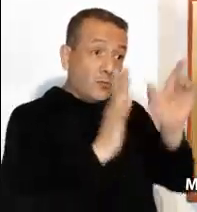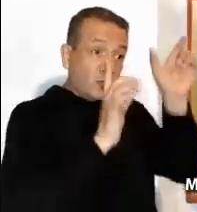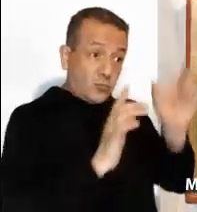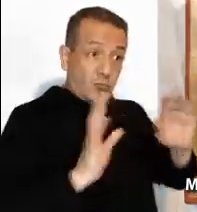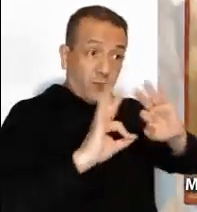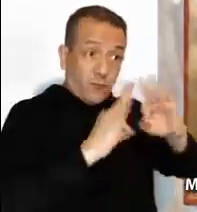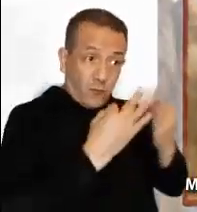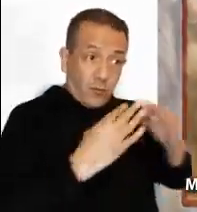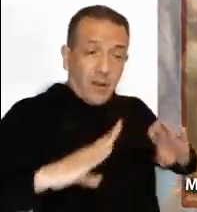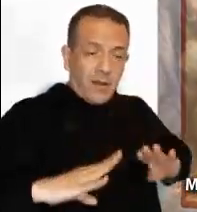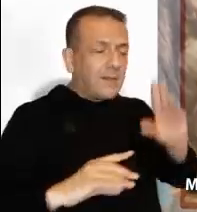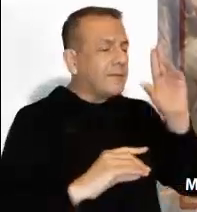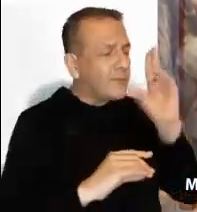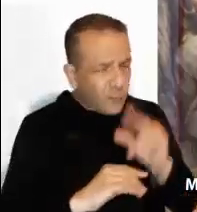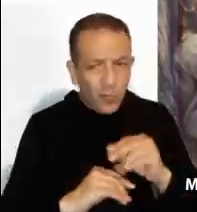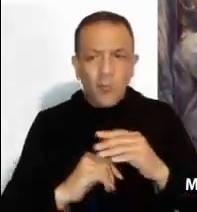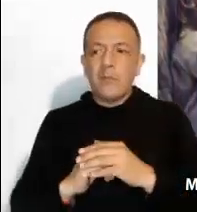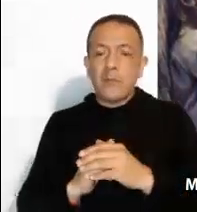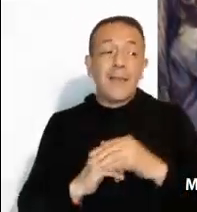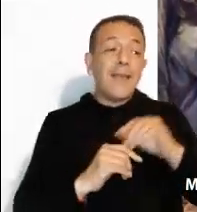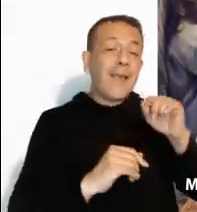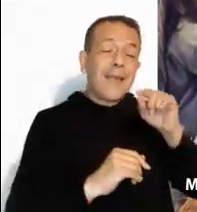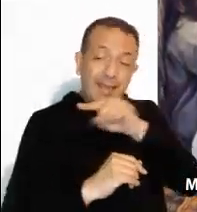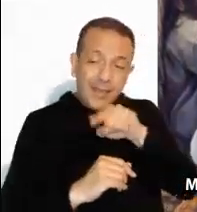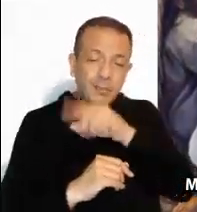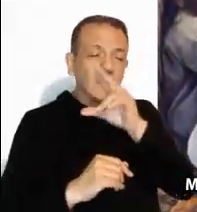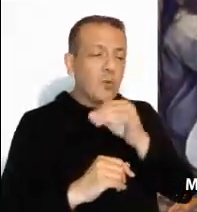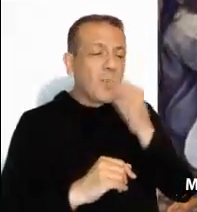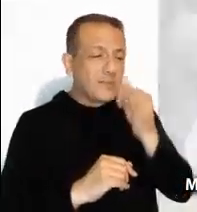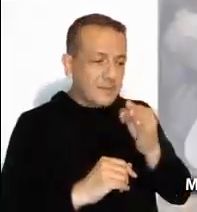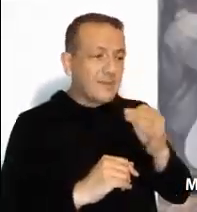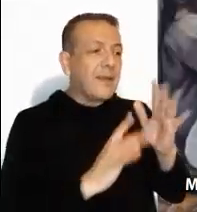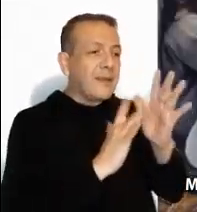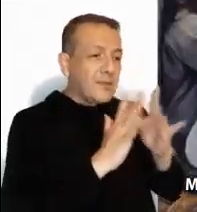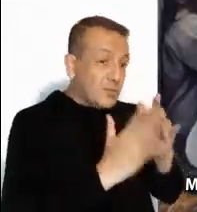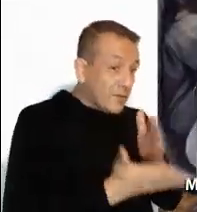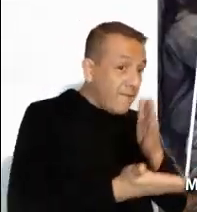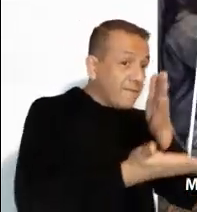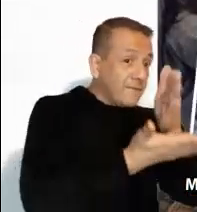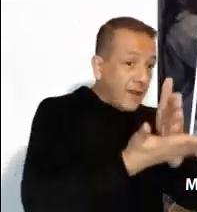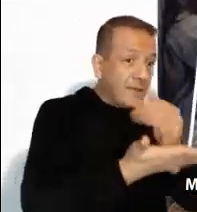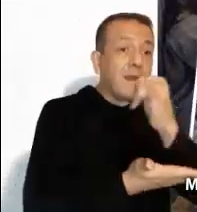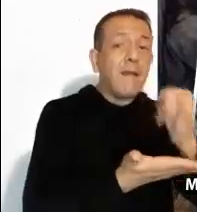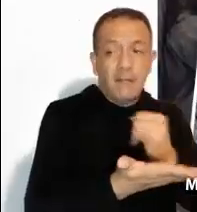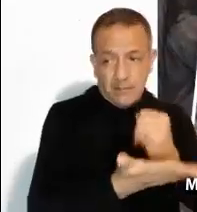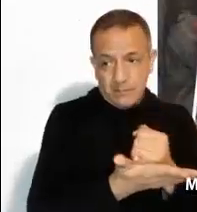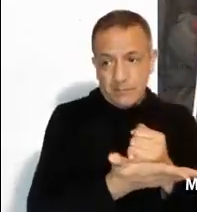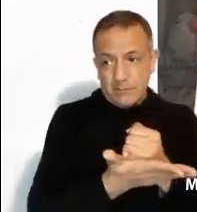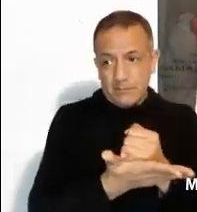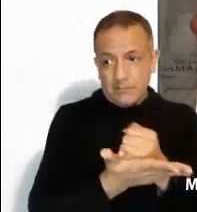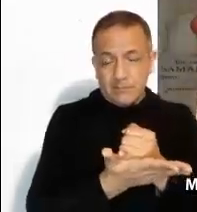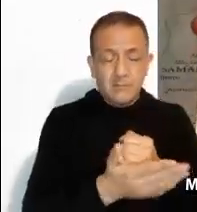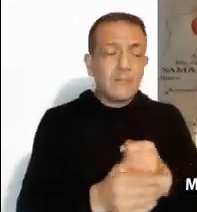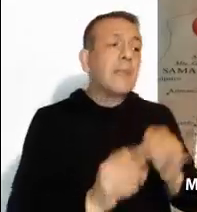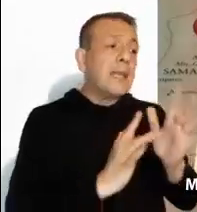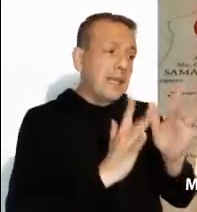sino es porque se está dirigiendo a Jerusalén. Más allá de cuestionar